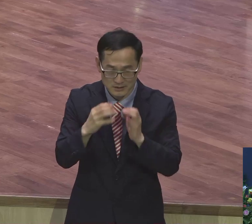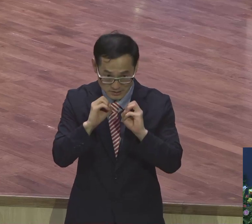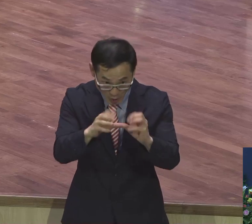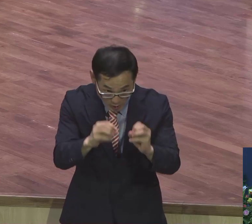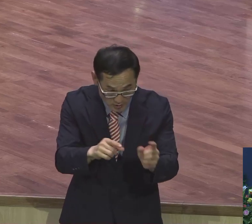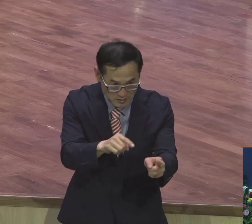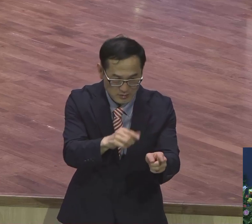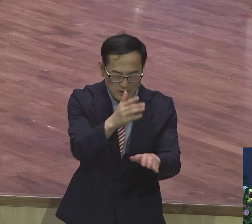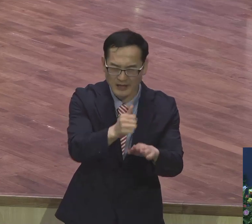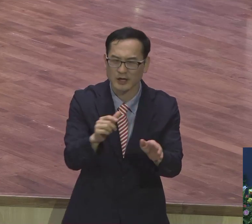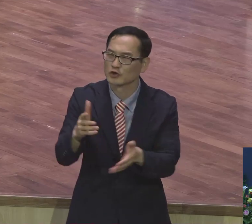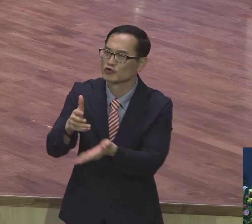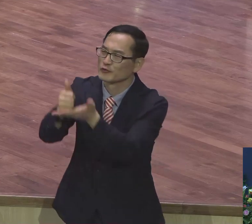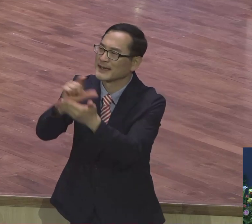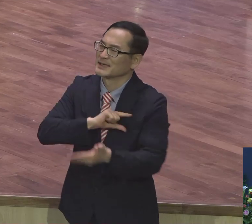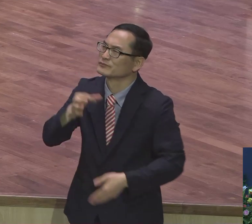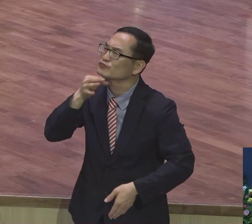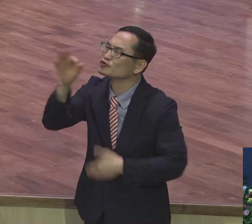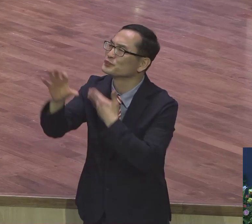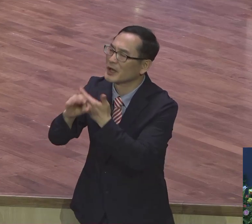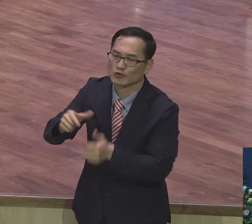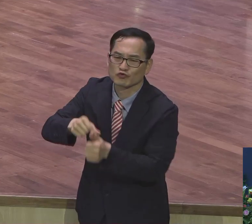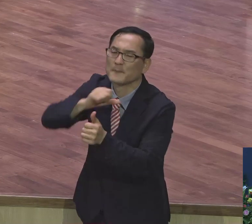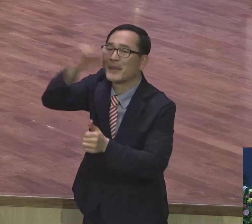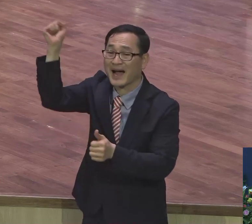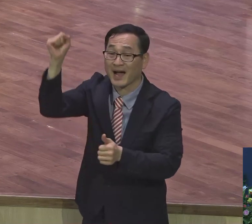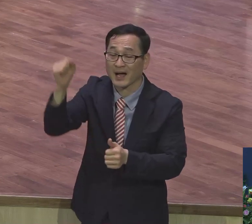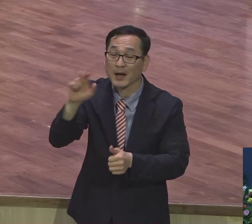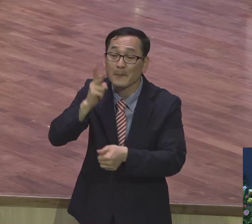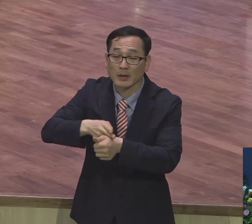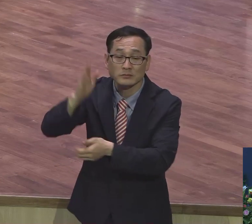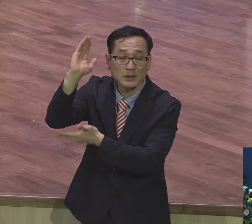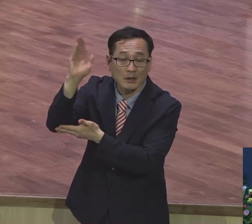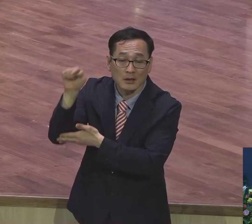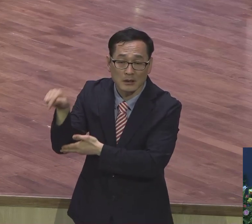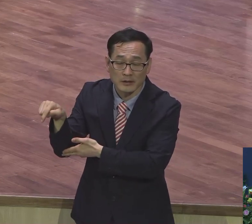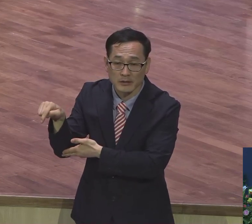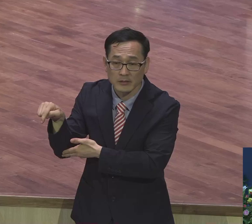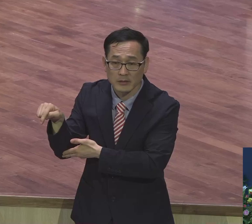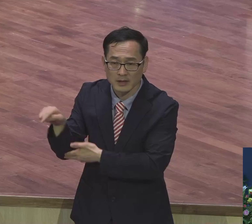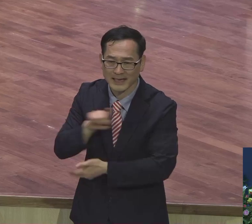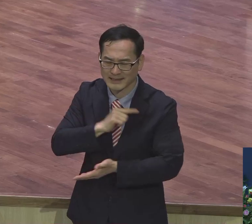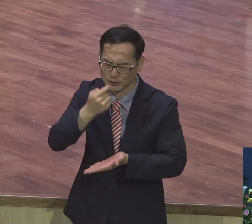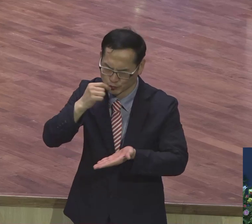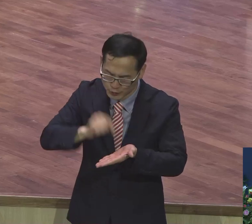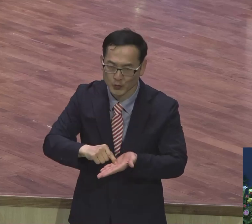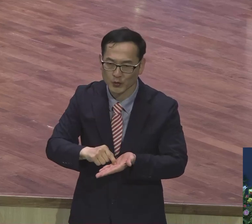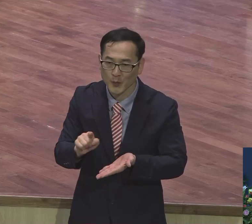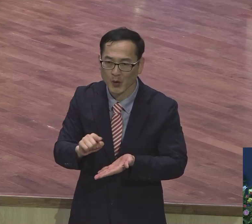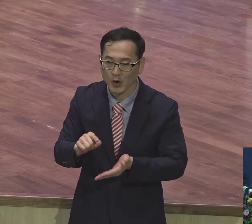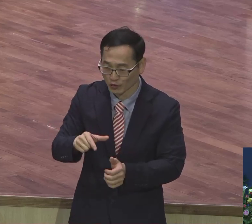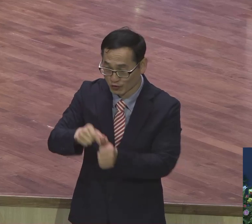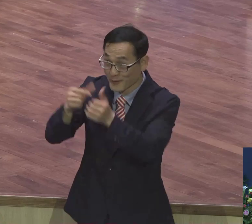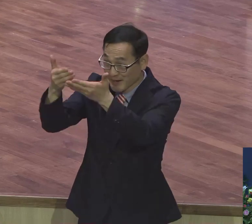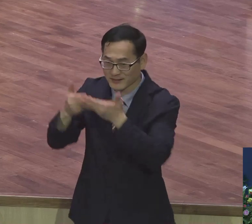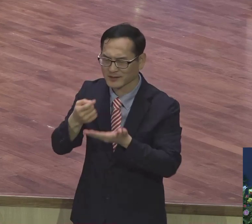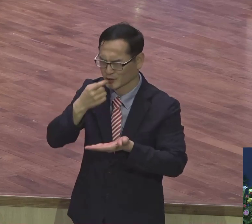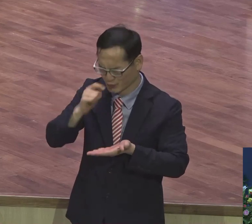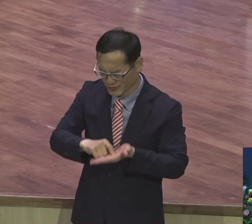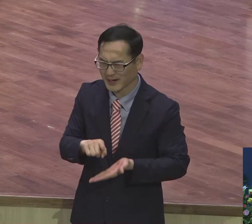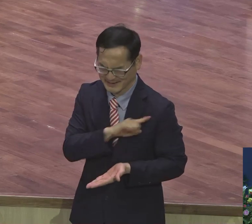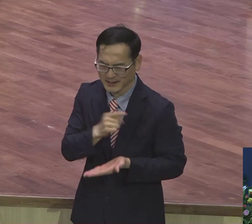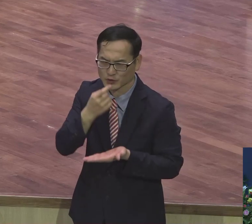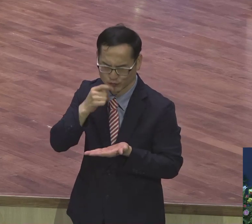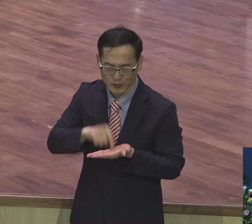구원 받게 된다. 그렇게 말을 하고 있어요. 어떻게 보면 가장 쉬운 것이 뭐 구원 받는 것입니다.